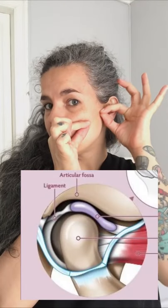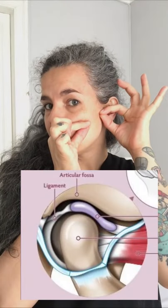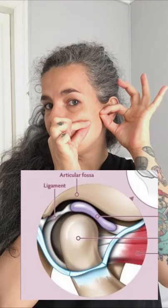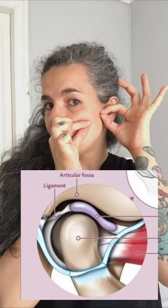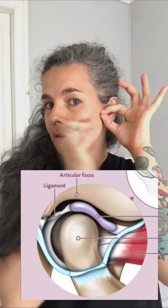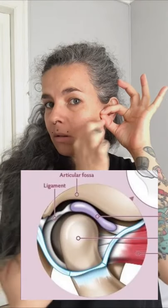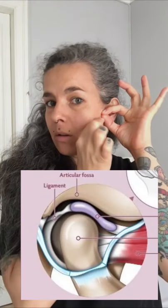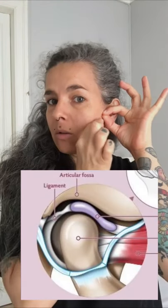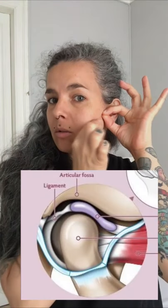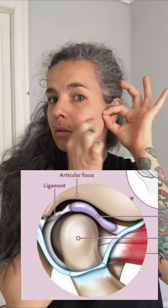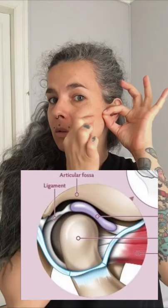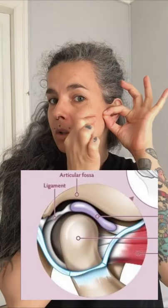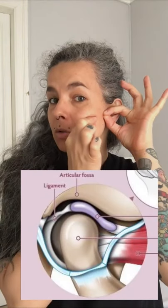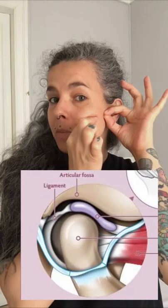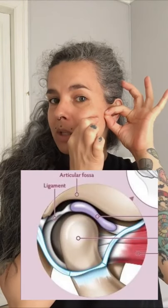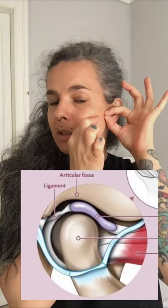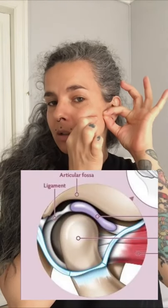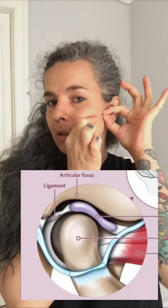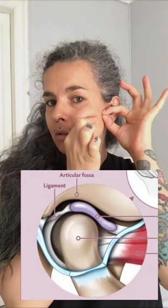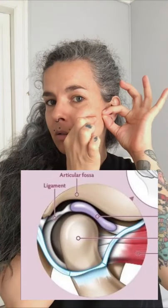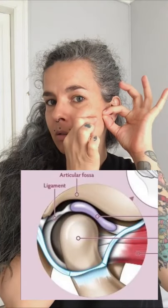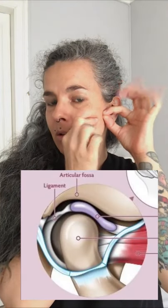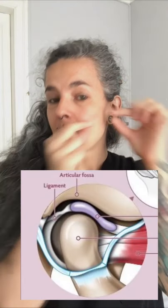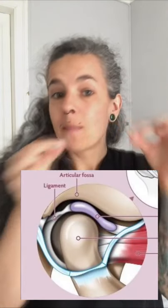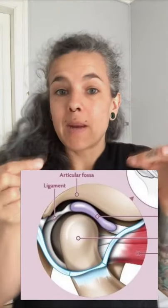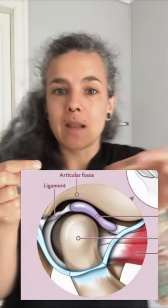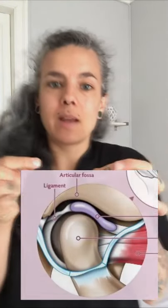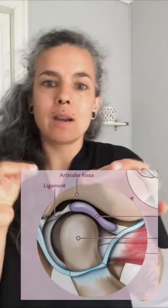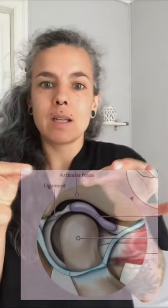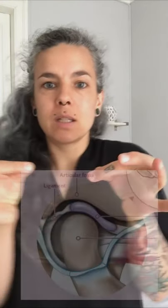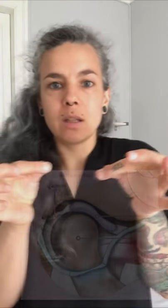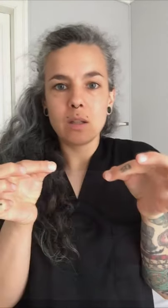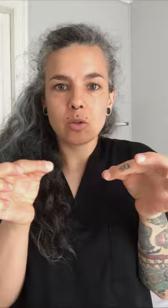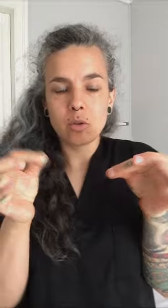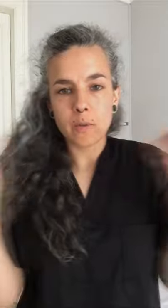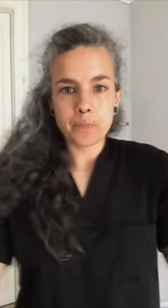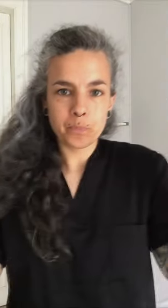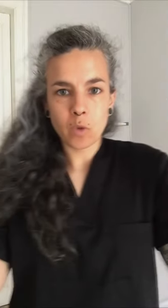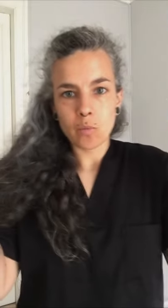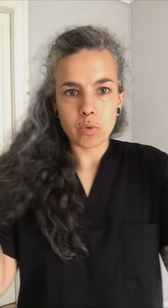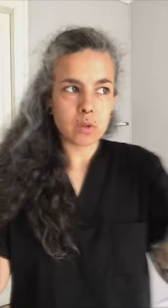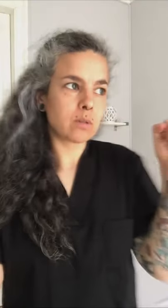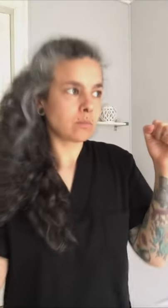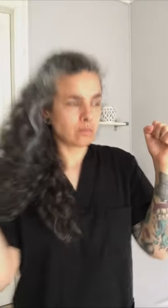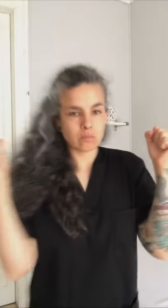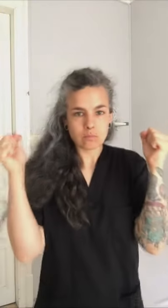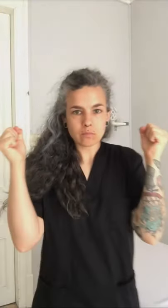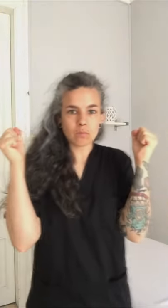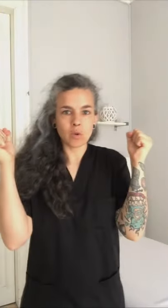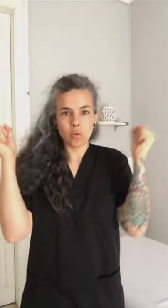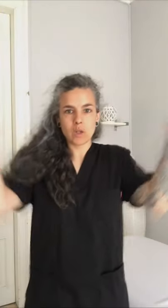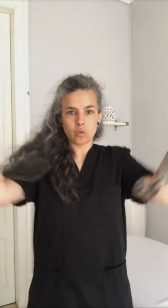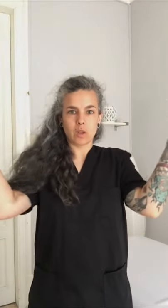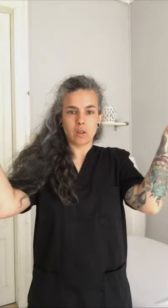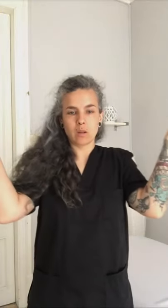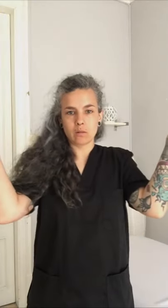posterior y otro en su parte interior. Para darle a este disco, pues, una sujeción,